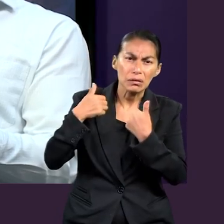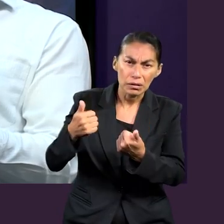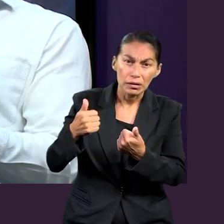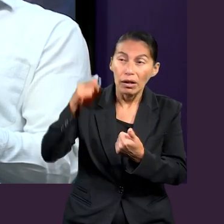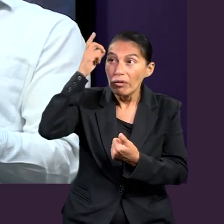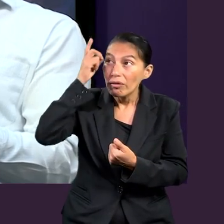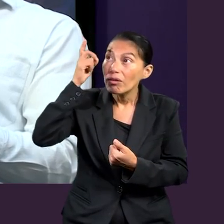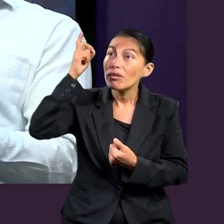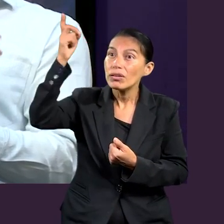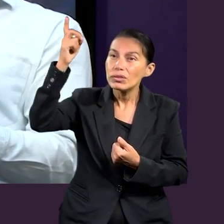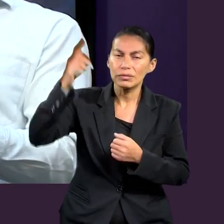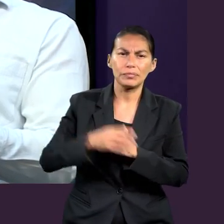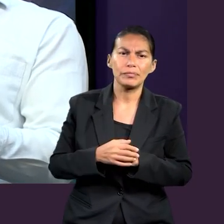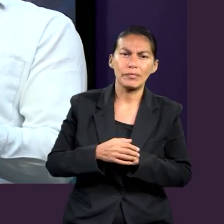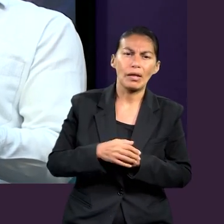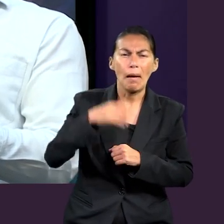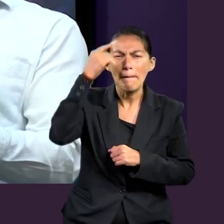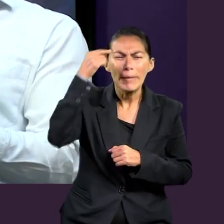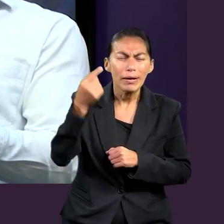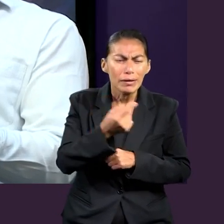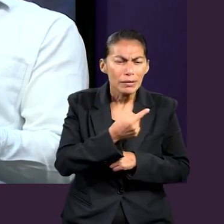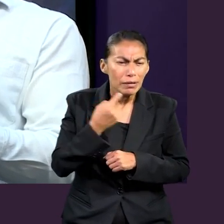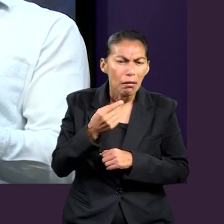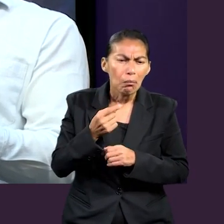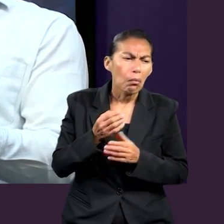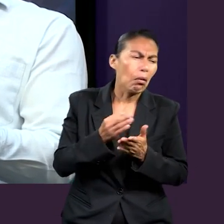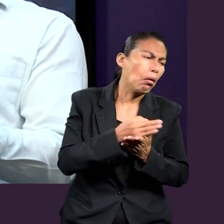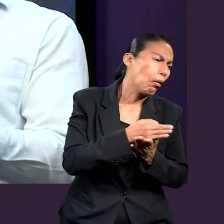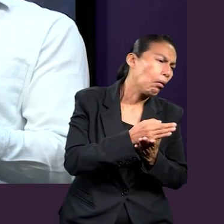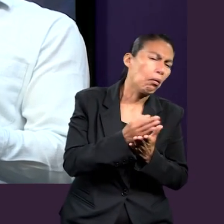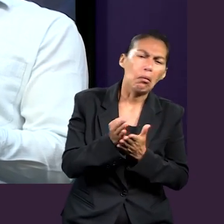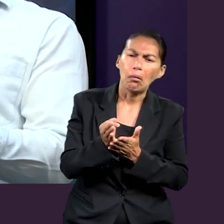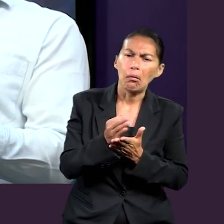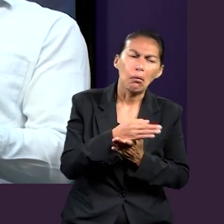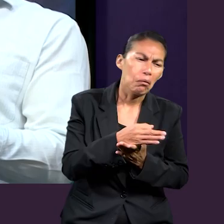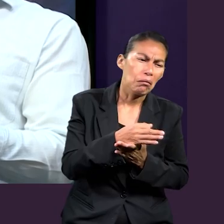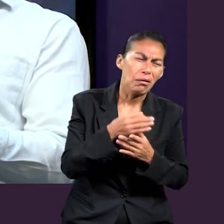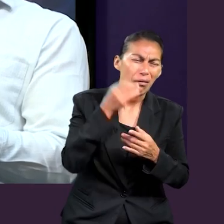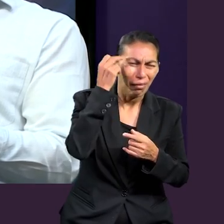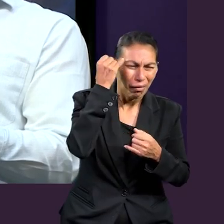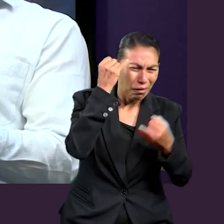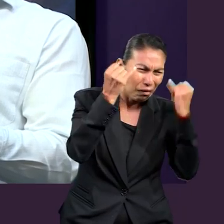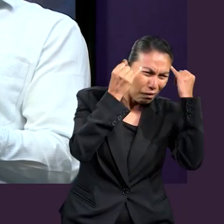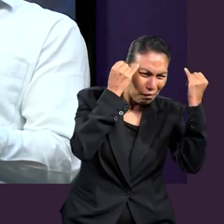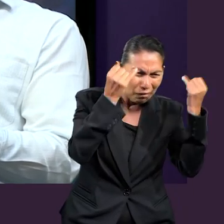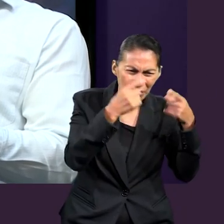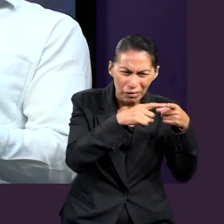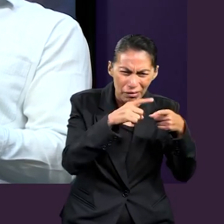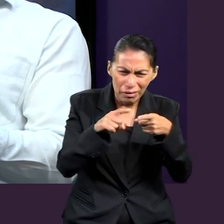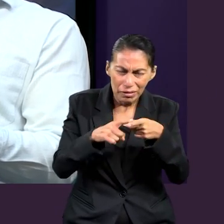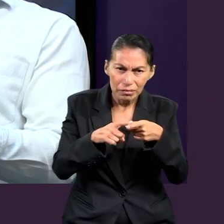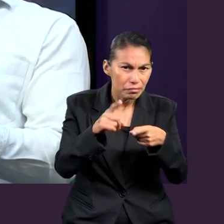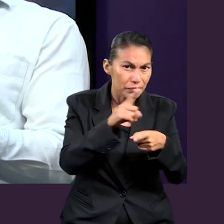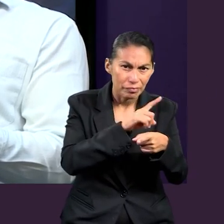agrega para que ya no seamos llevados por cualquier viento de doctrina. Pablo sabe que la unidad en gran medida